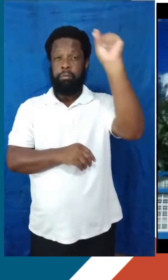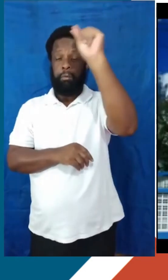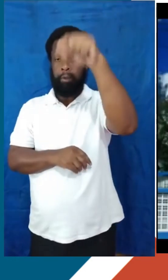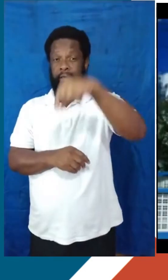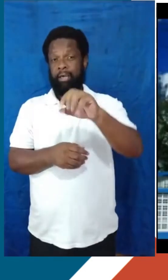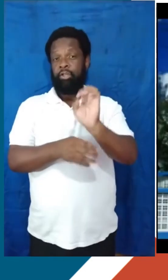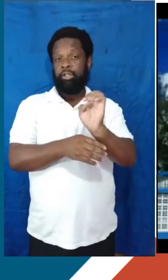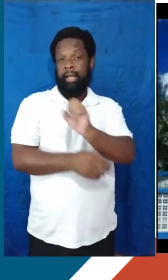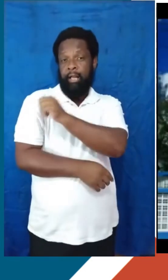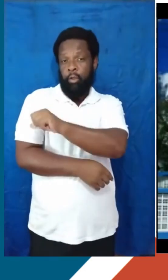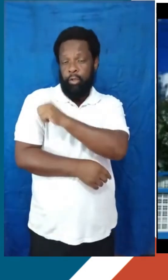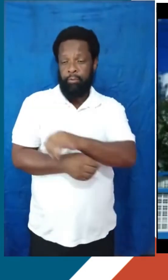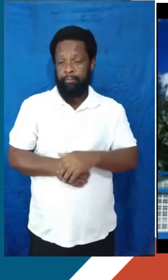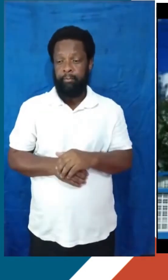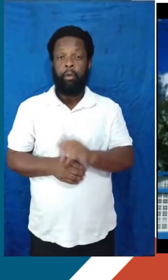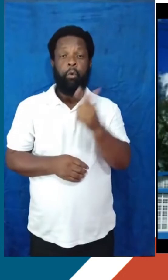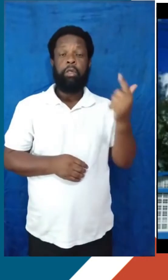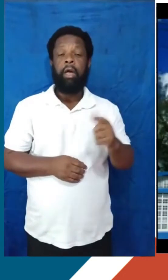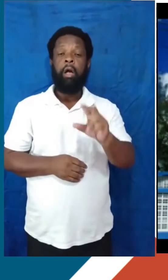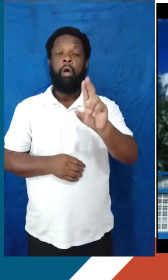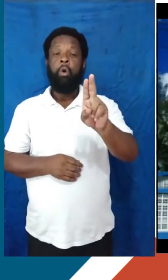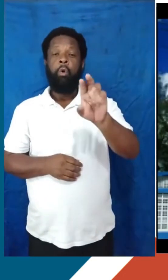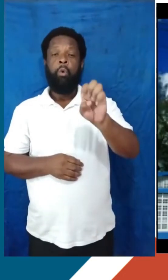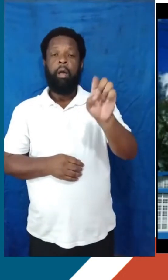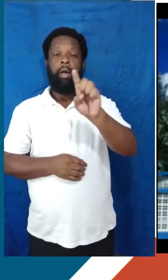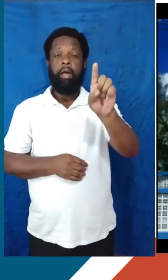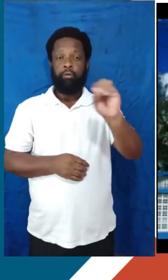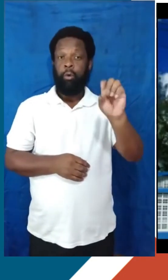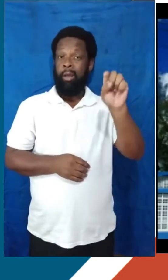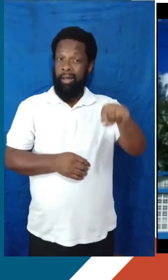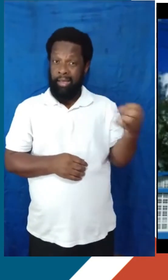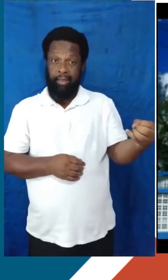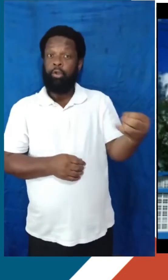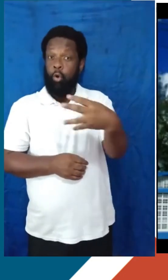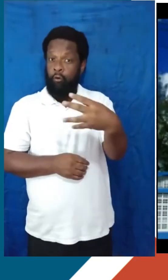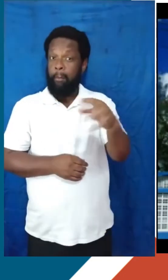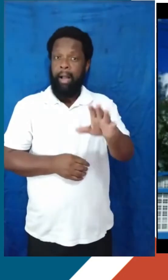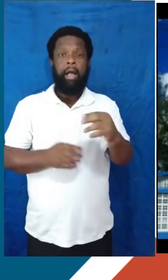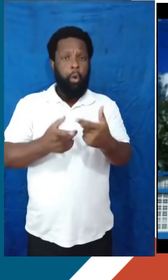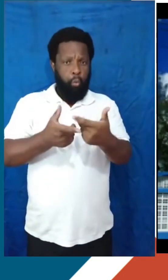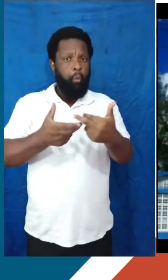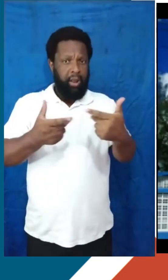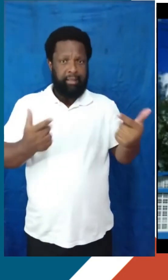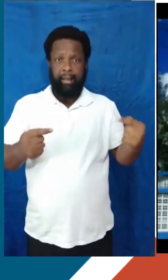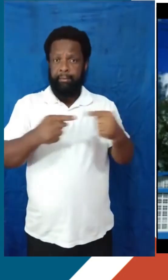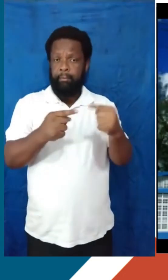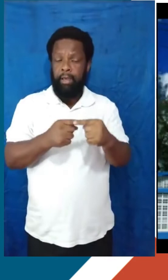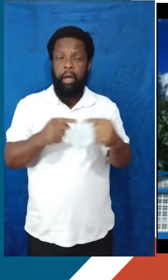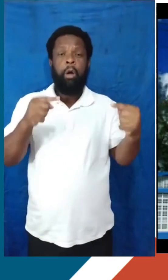A UESO é uma universidade fundada mais recentemente, mas também muito importante e qualificada. Ela é focada para atender a Zona Oeste